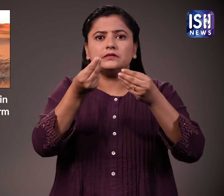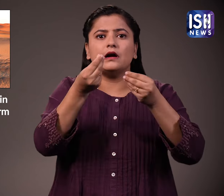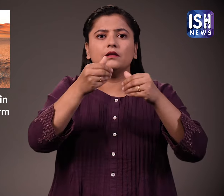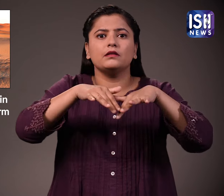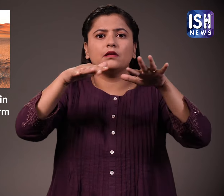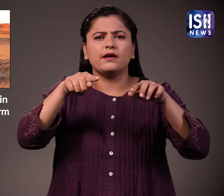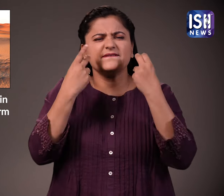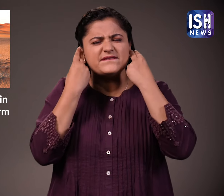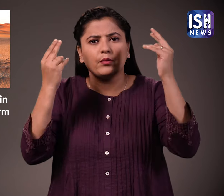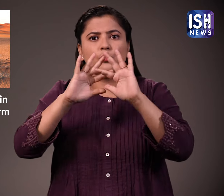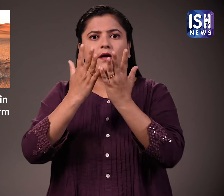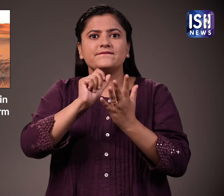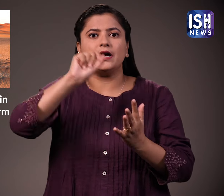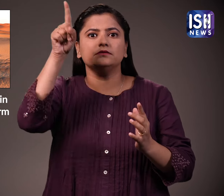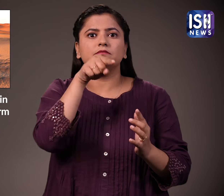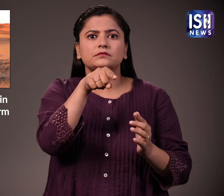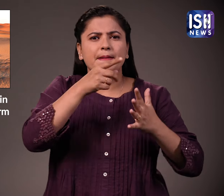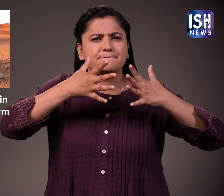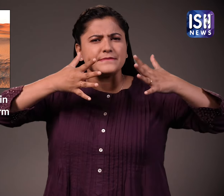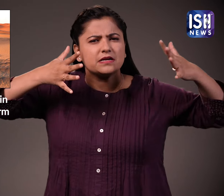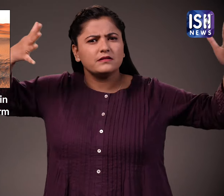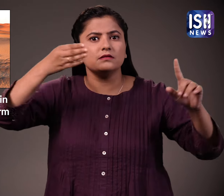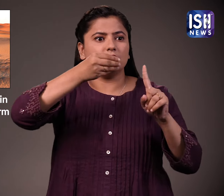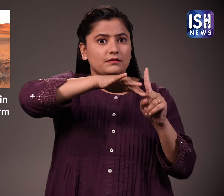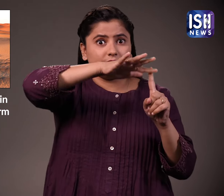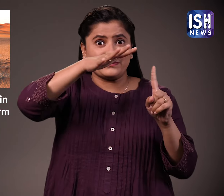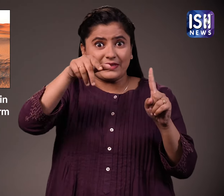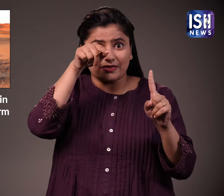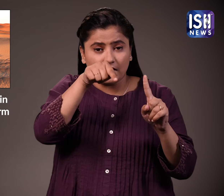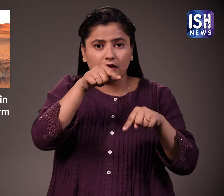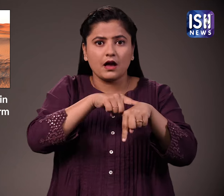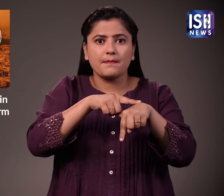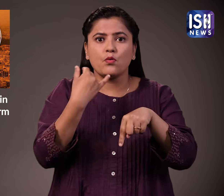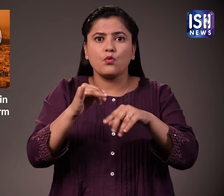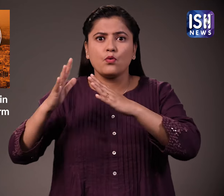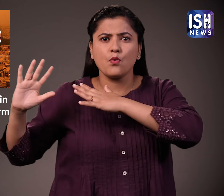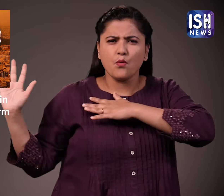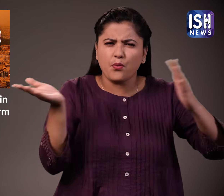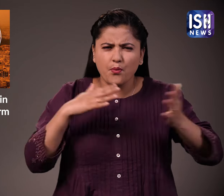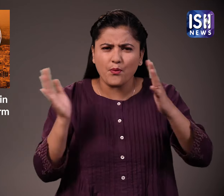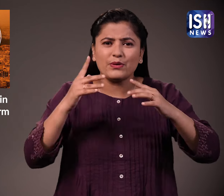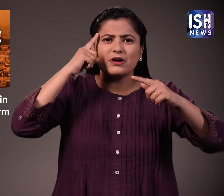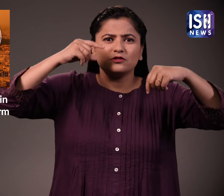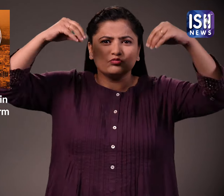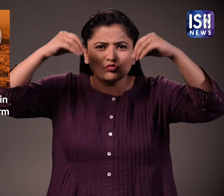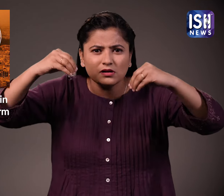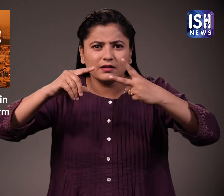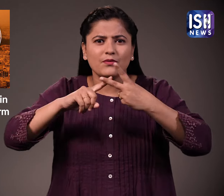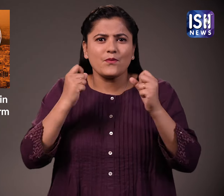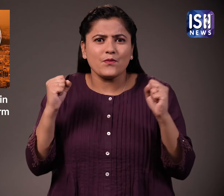मशूर सहारा रेगिस्तान दुनिया का सबसे बड़ा रेगिस्तान है हाला कि इस जगह पर रेत के तूफान आते है